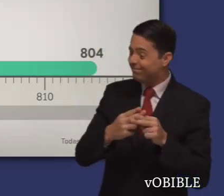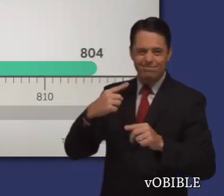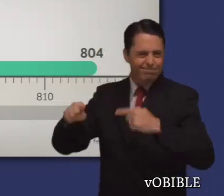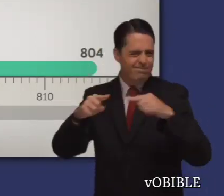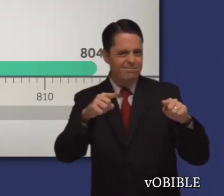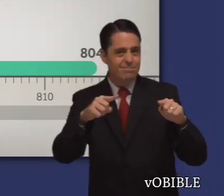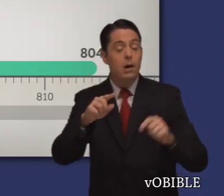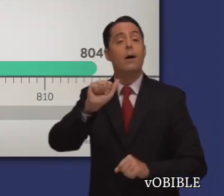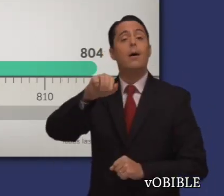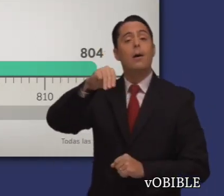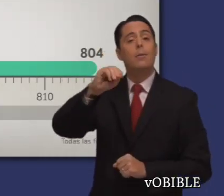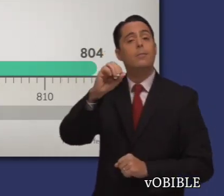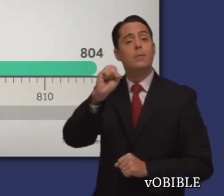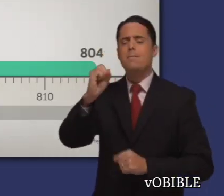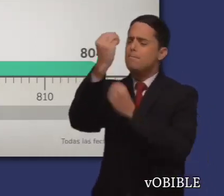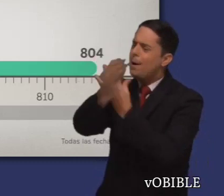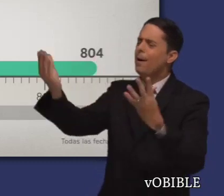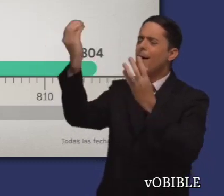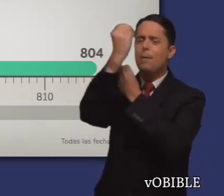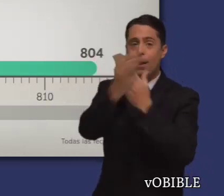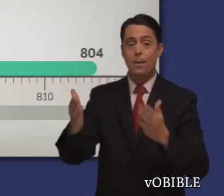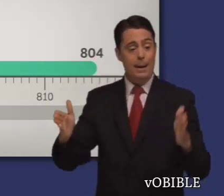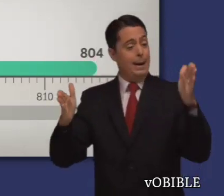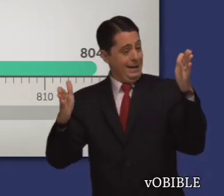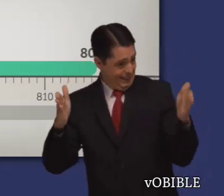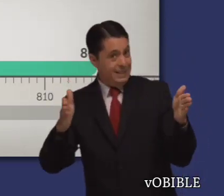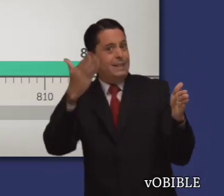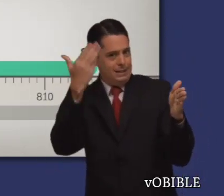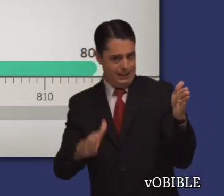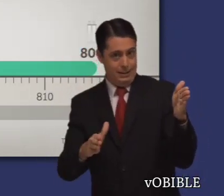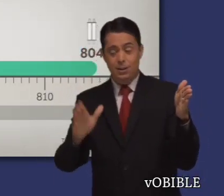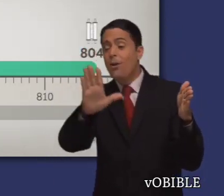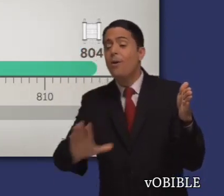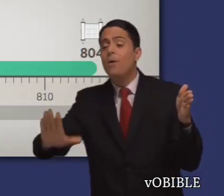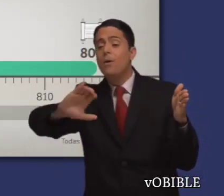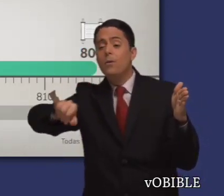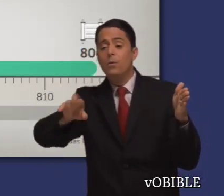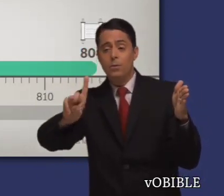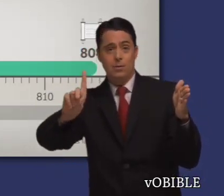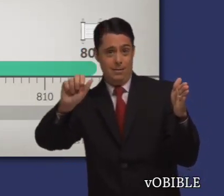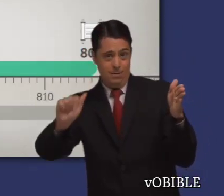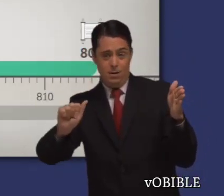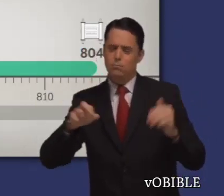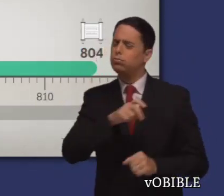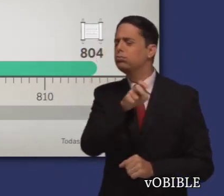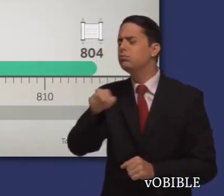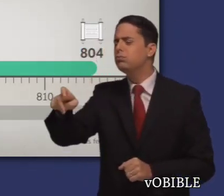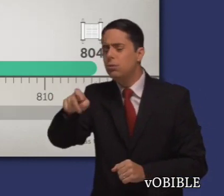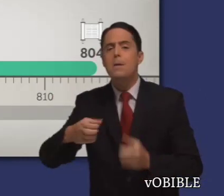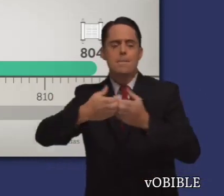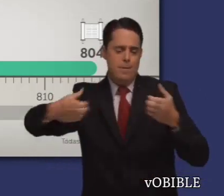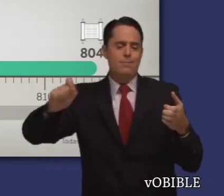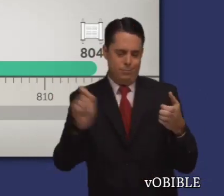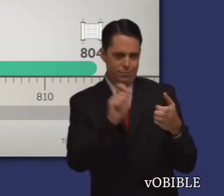reinado de Jeroboán II. Escribió su profecía alrededor del año 804, después de su regreso a Judá.